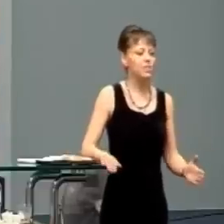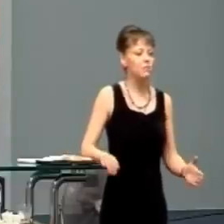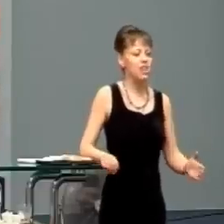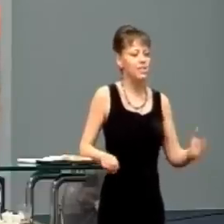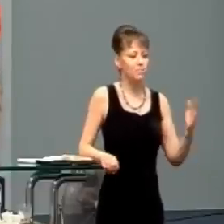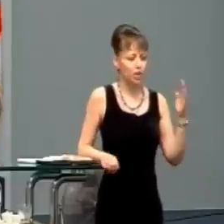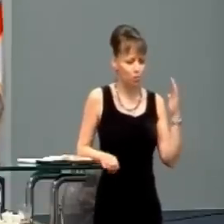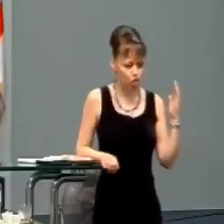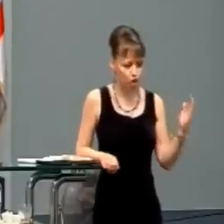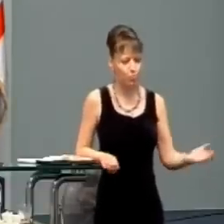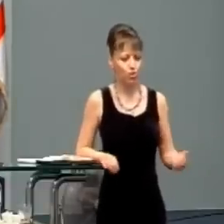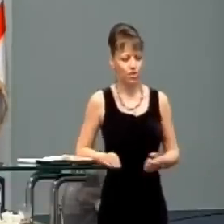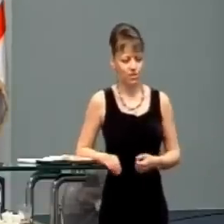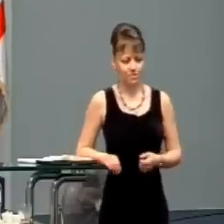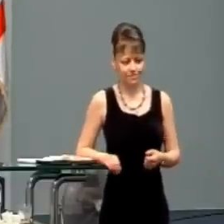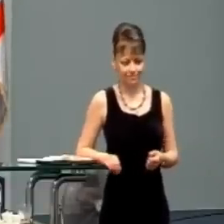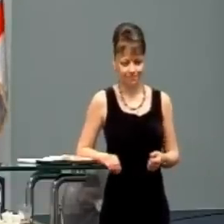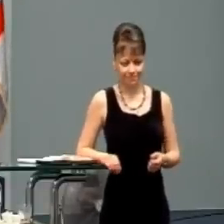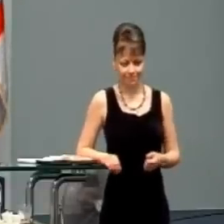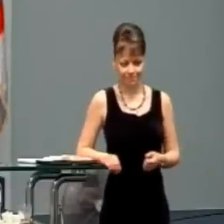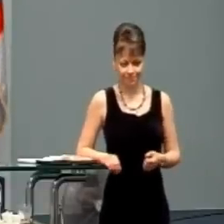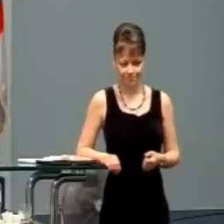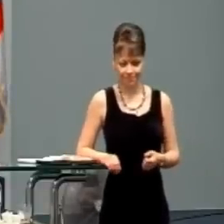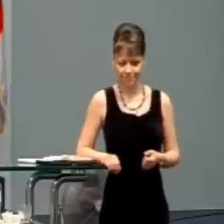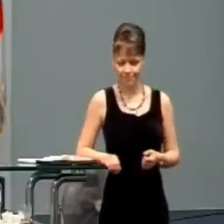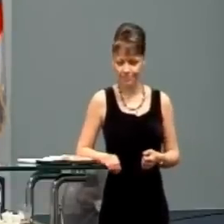Nemáte, pretože neprosíte.